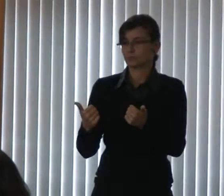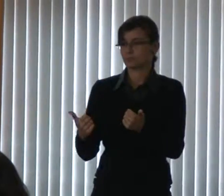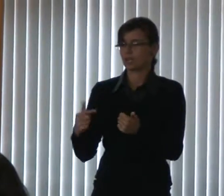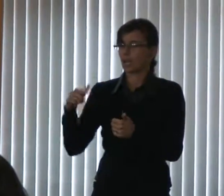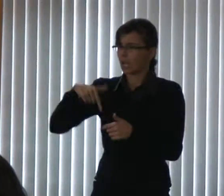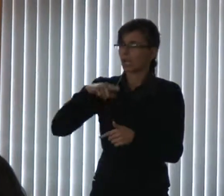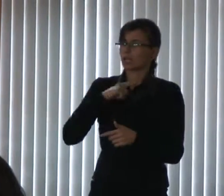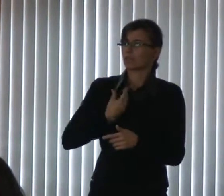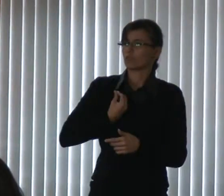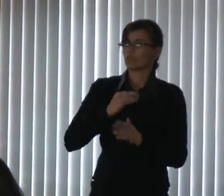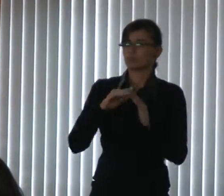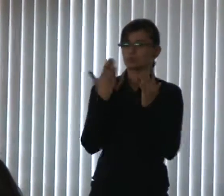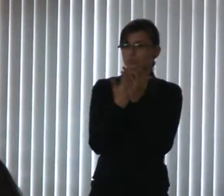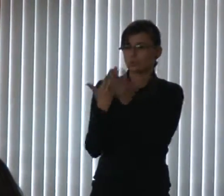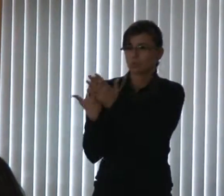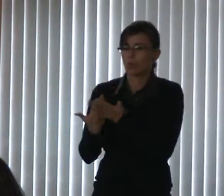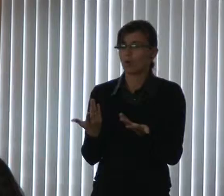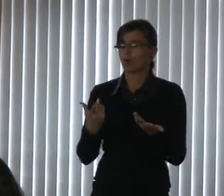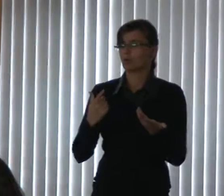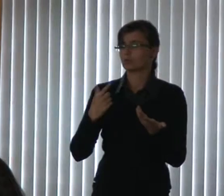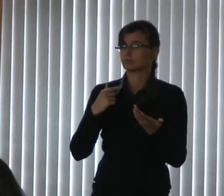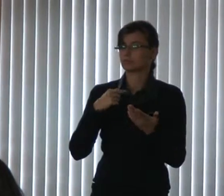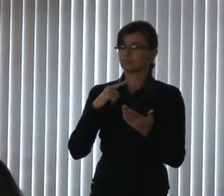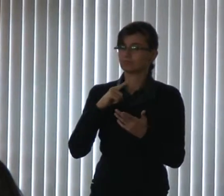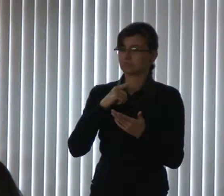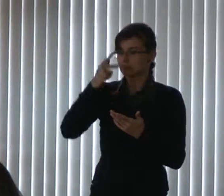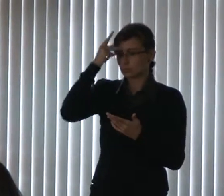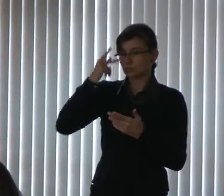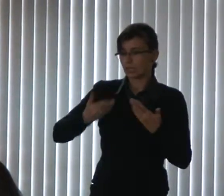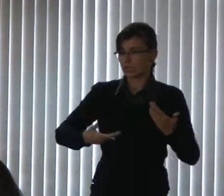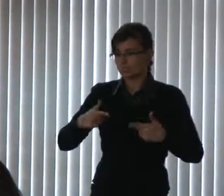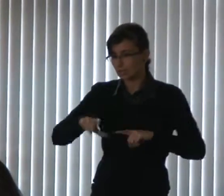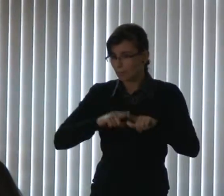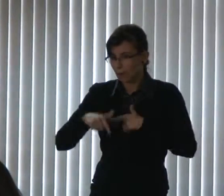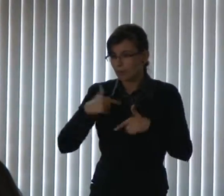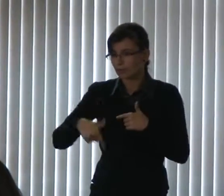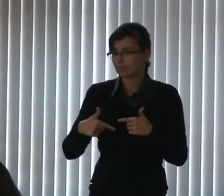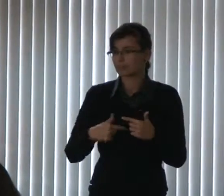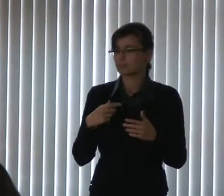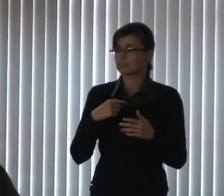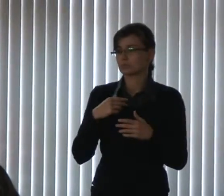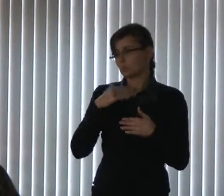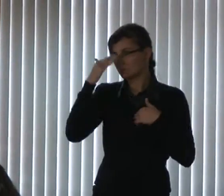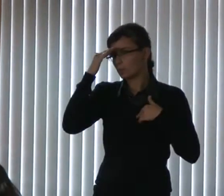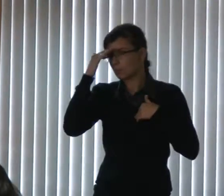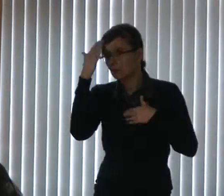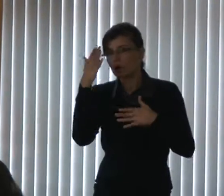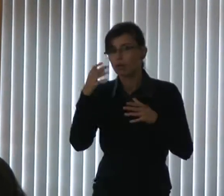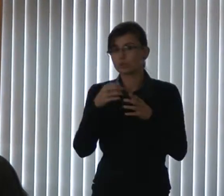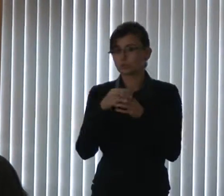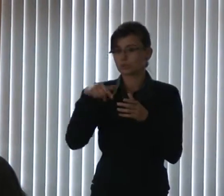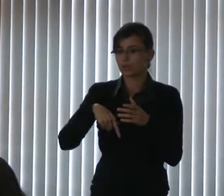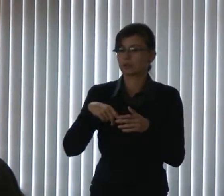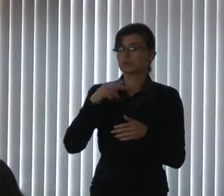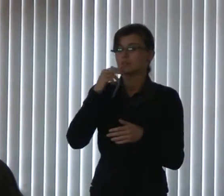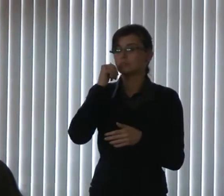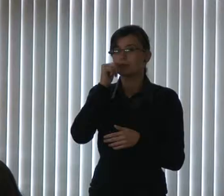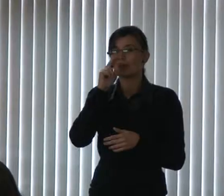nossos funcionários do gabinete. Quero agradecer de coração a nossa equipe do gabinete, a dona Vilma Sônia, a Marisa, a Regina,